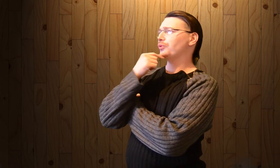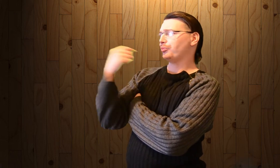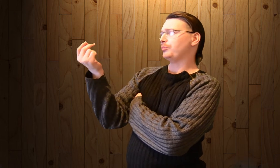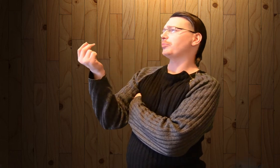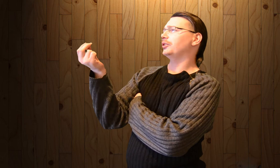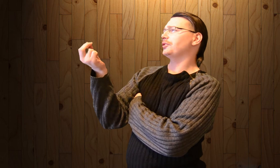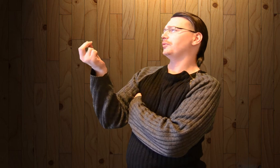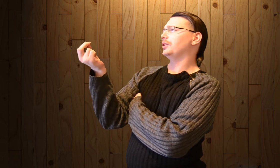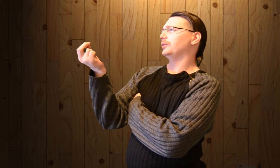чтоб с меня проголосовали.